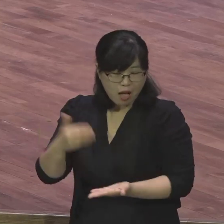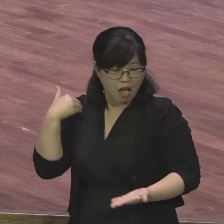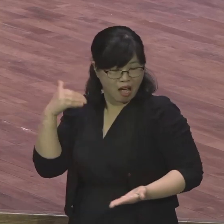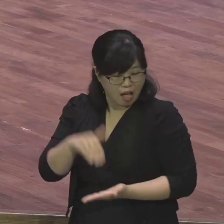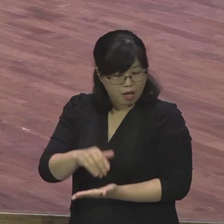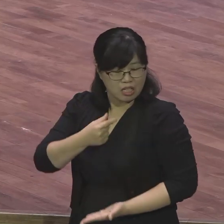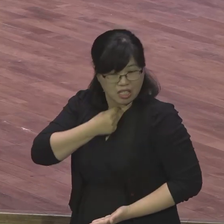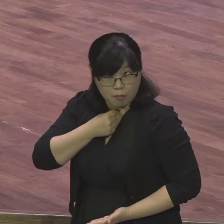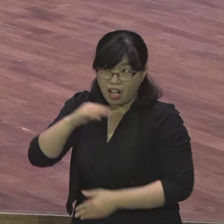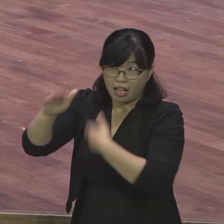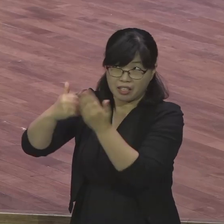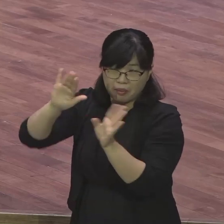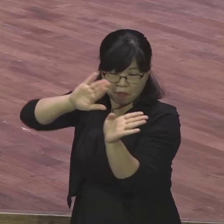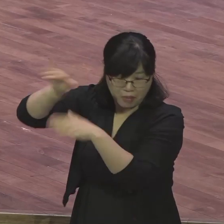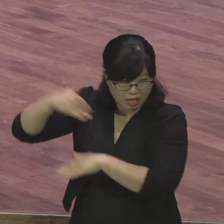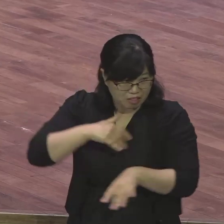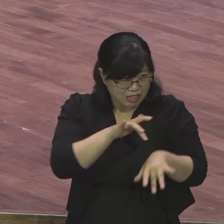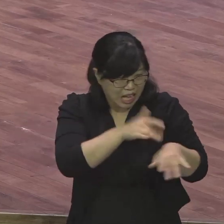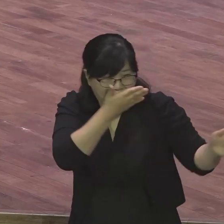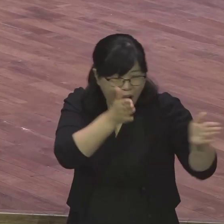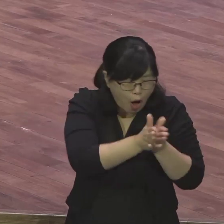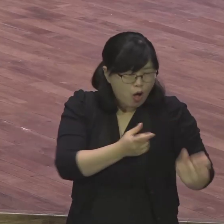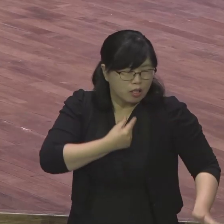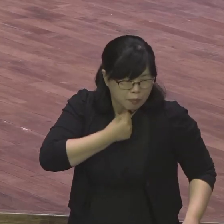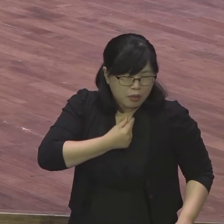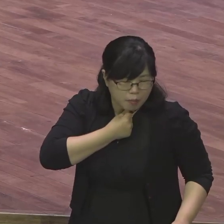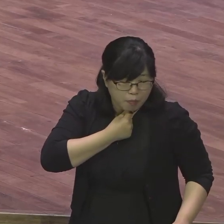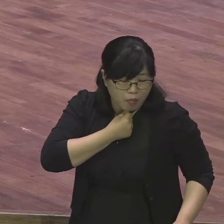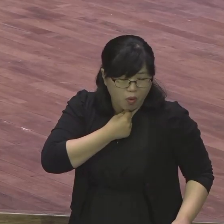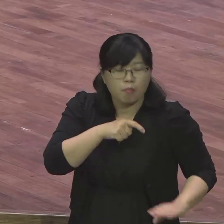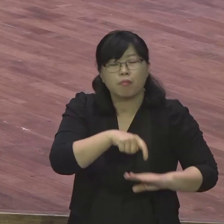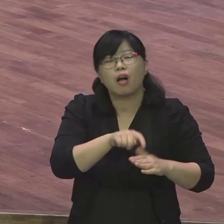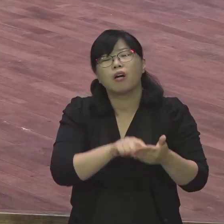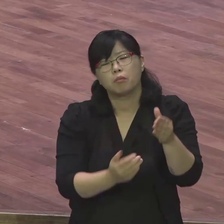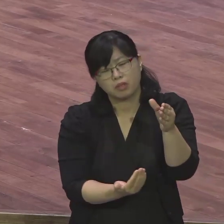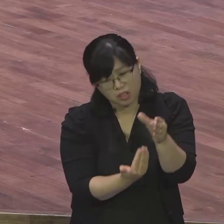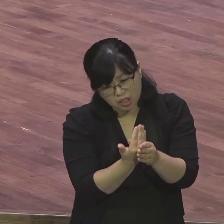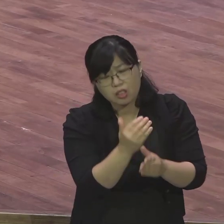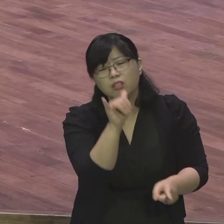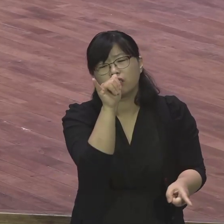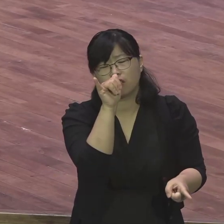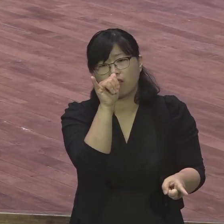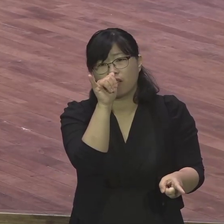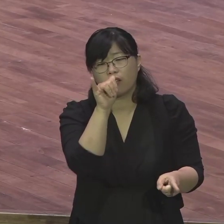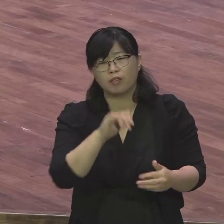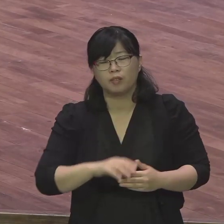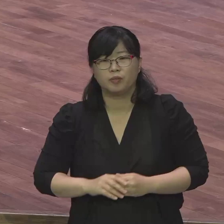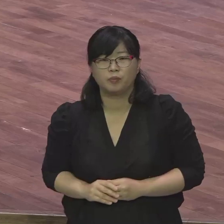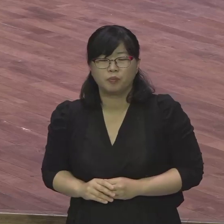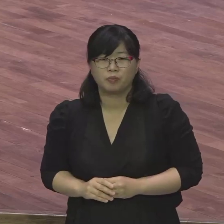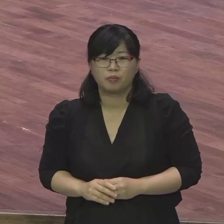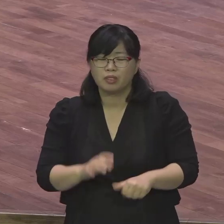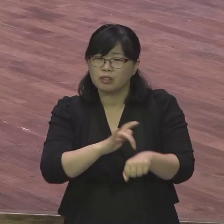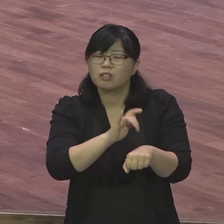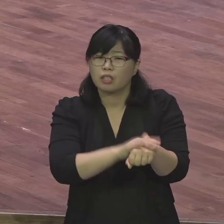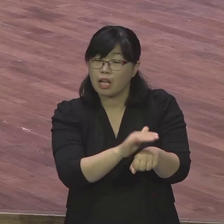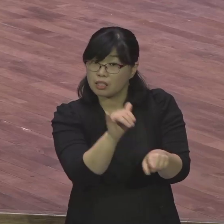돌아가려고 상세기 3장으로 자꾸 돌아가려고 하는 이런 습관이 우리에게 있기 때문에 성령께서 뭐요